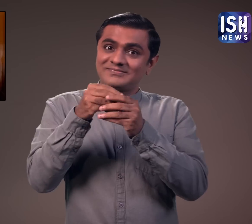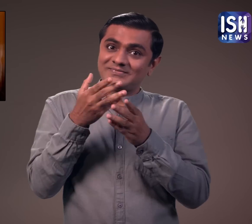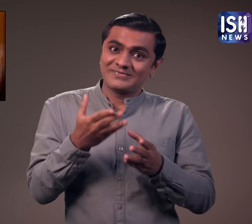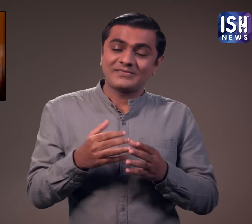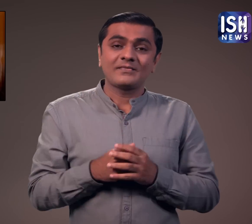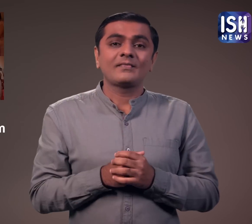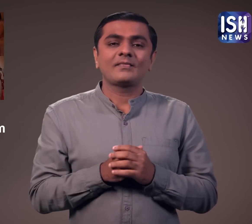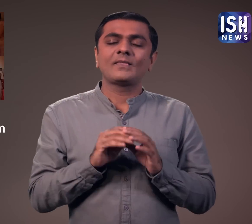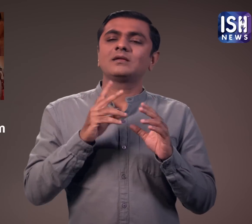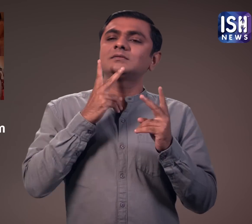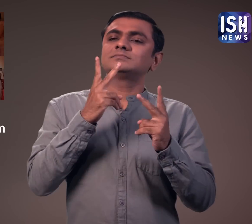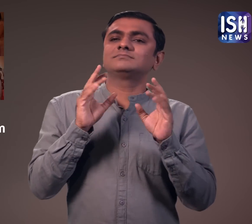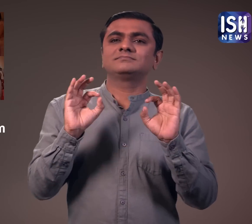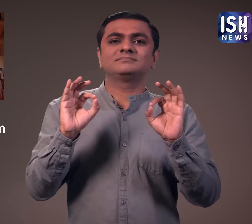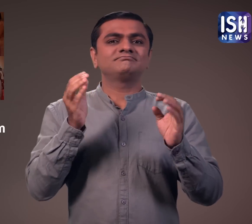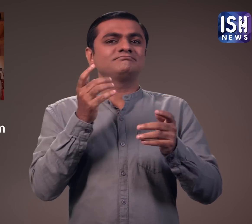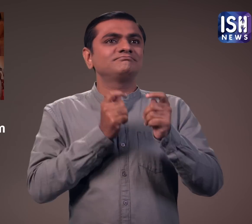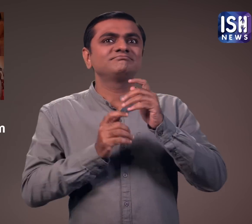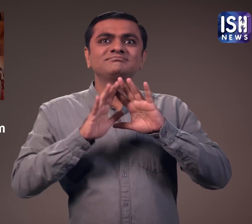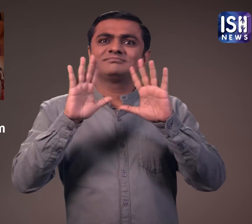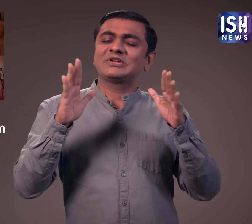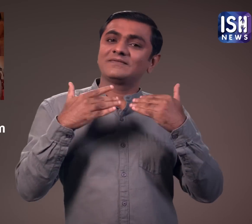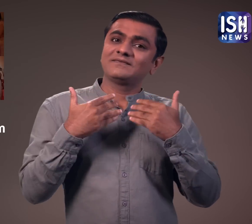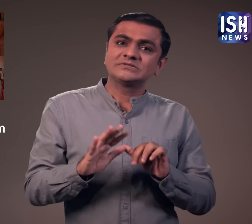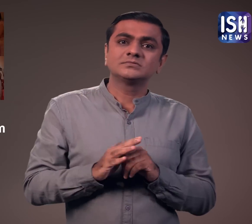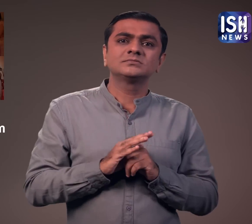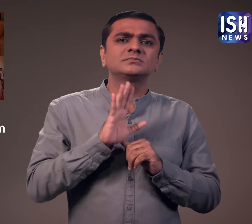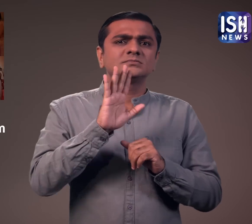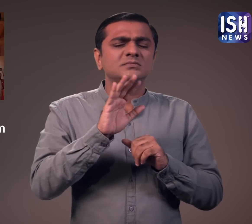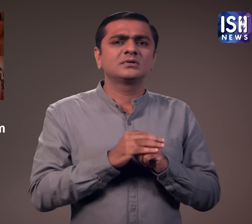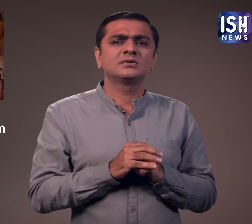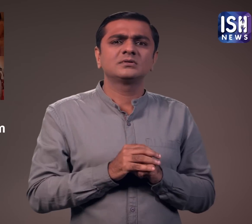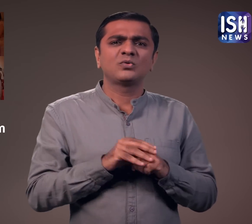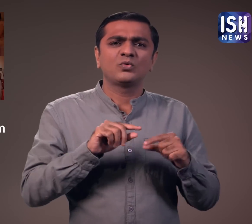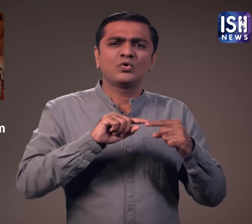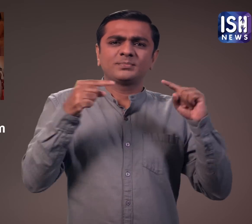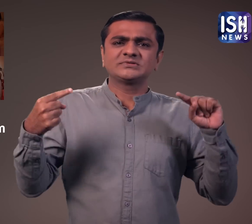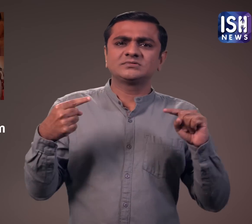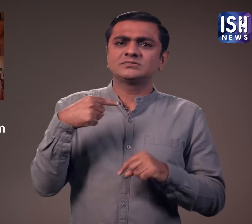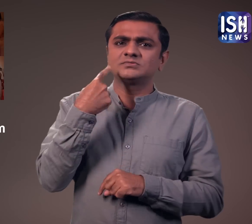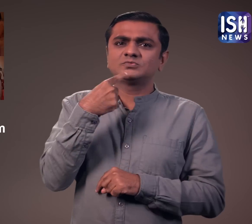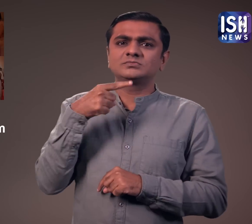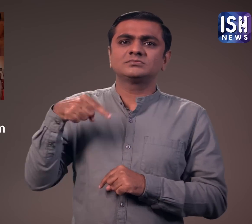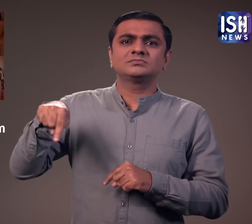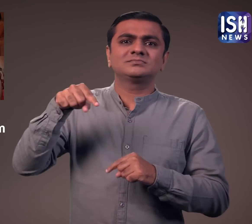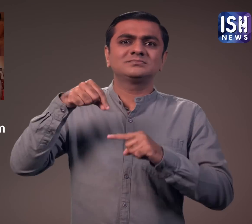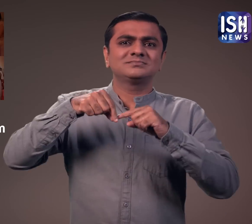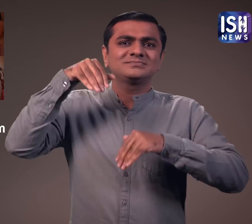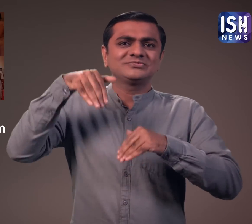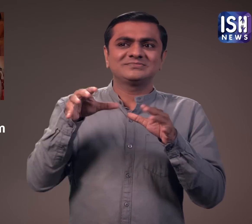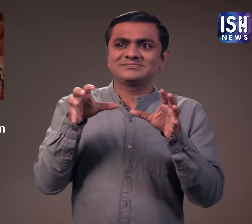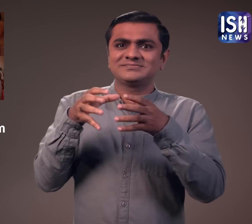अनावरिन के बाद विपक्षिदलों ने कहा कि यह गलत है